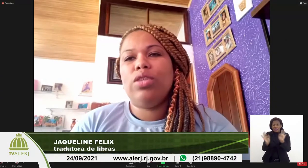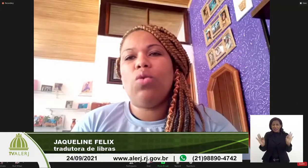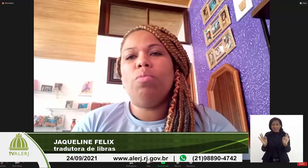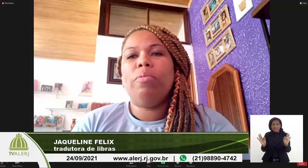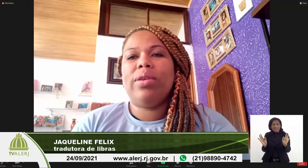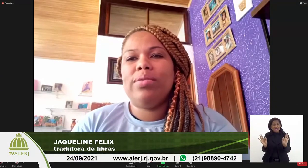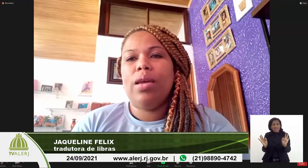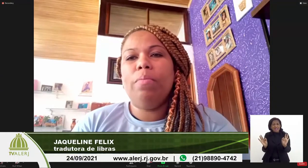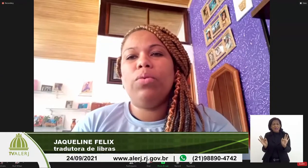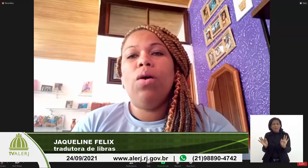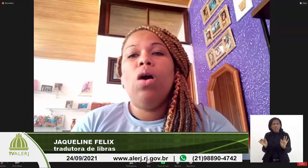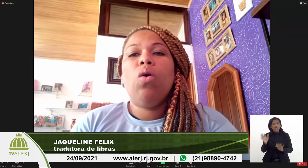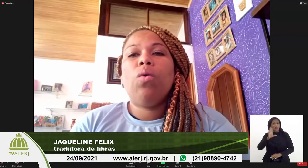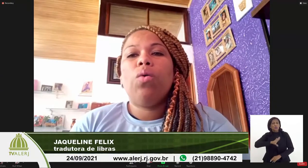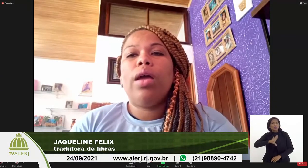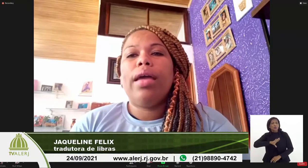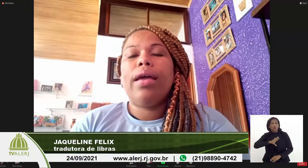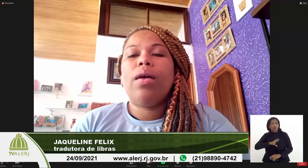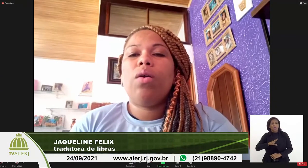no português, como, por exemplo,